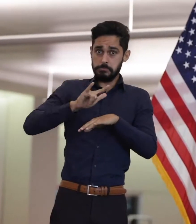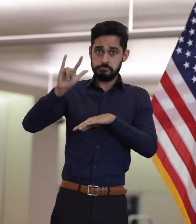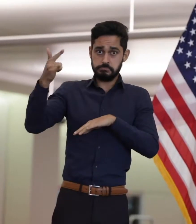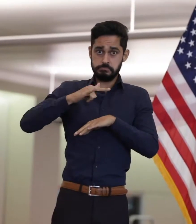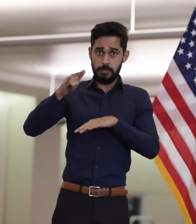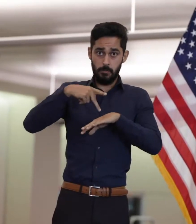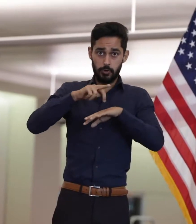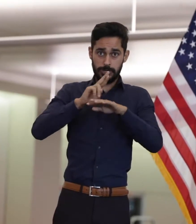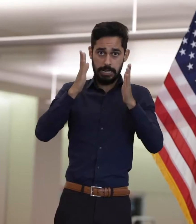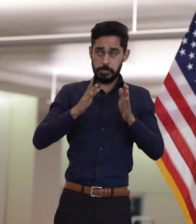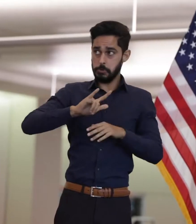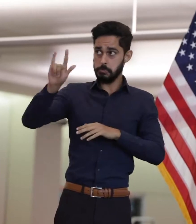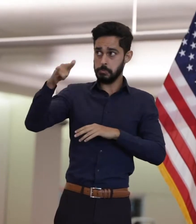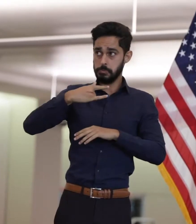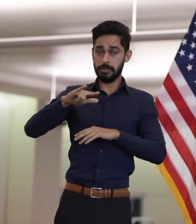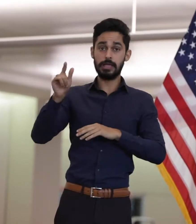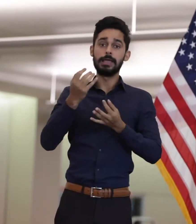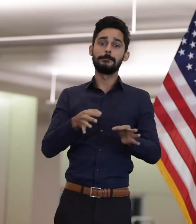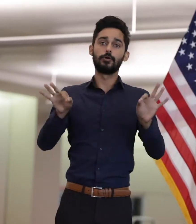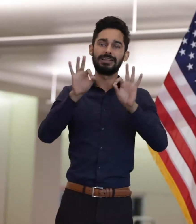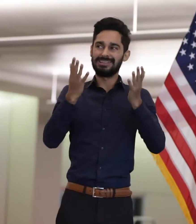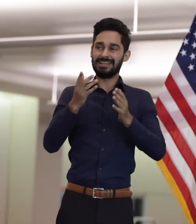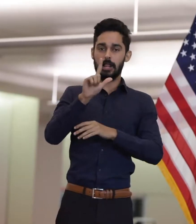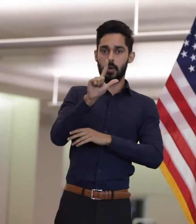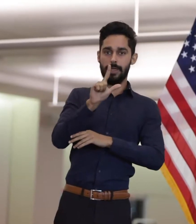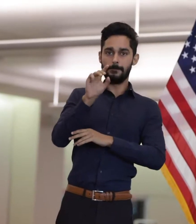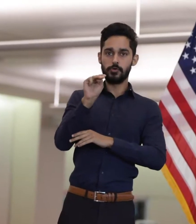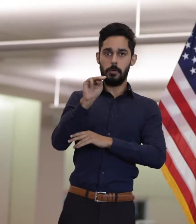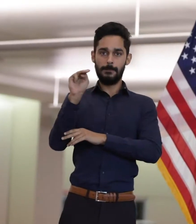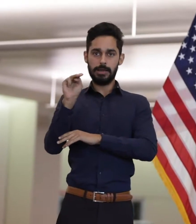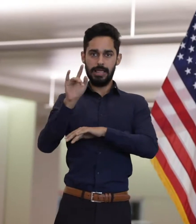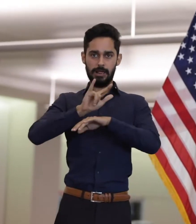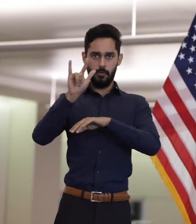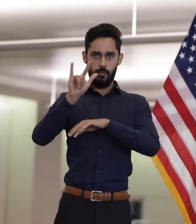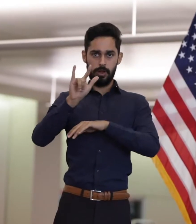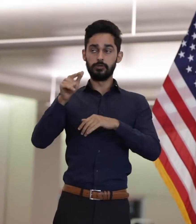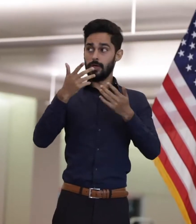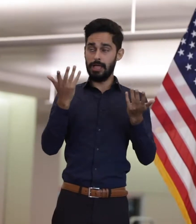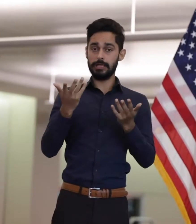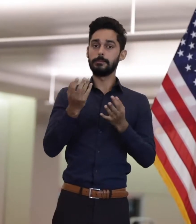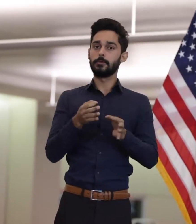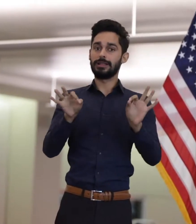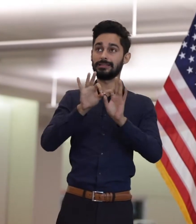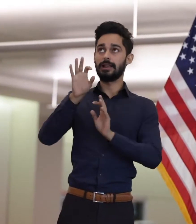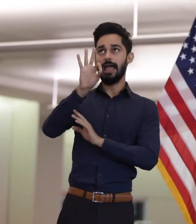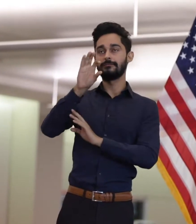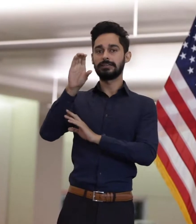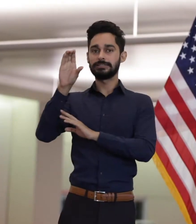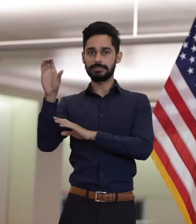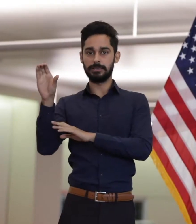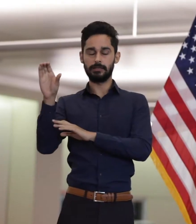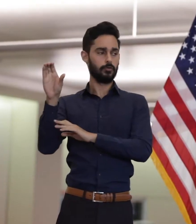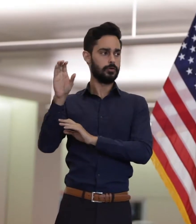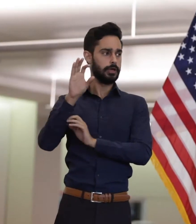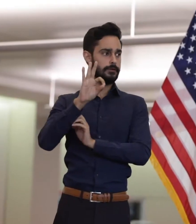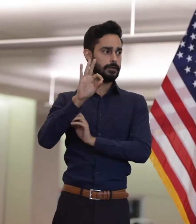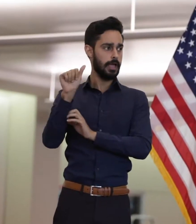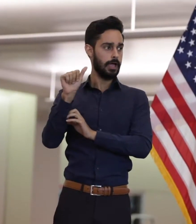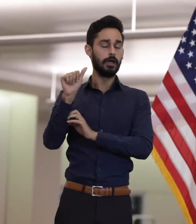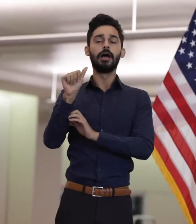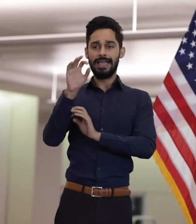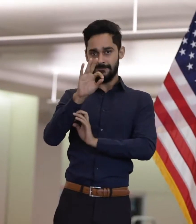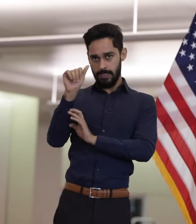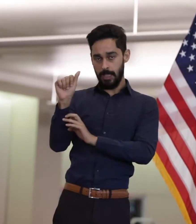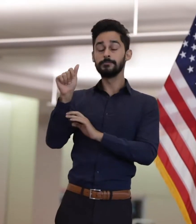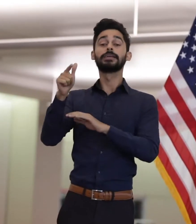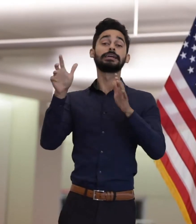llegando hasta ahora. Los vamos a mantener todos aquí, que fue la autorización que nos dio la FCC, para que